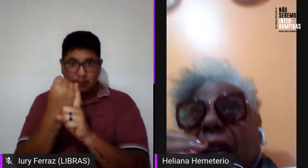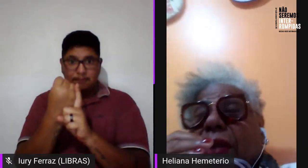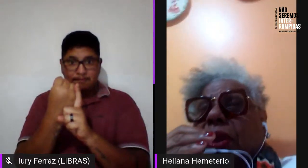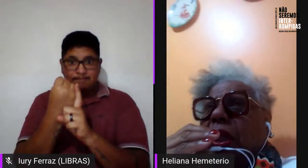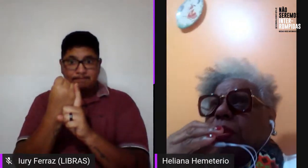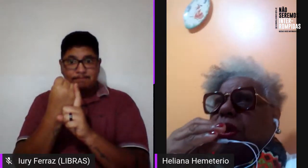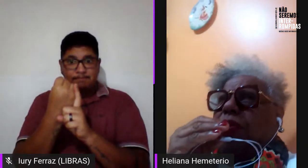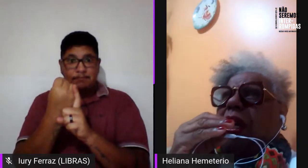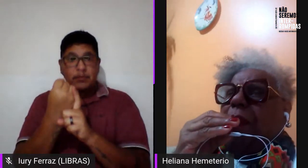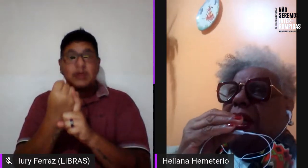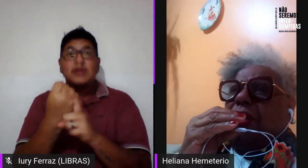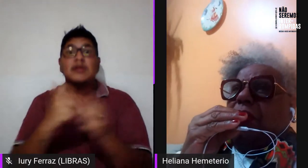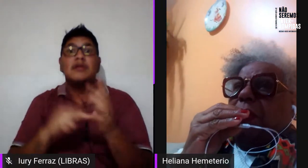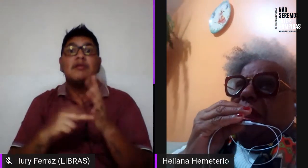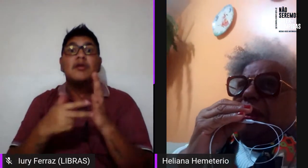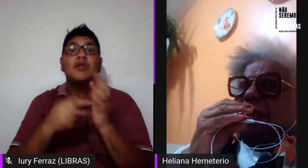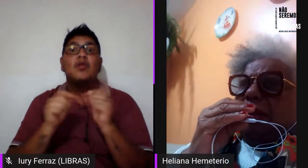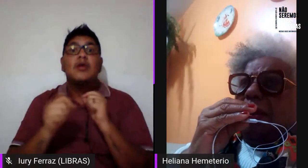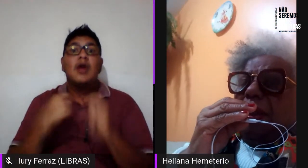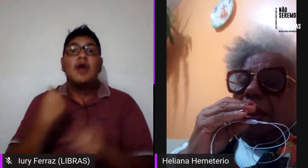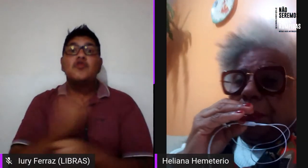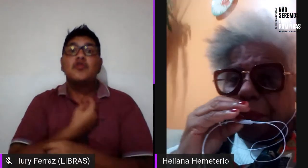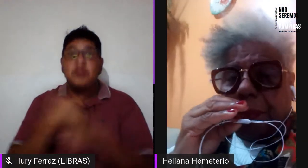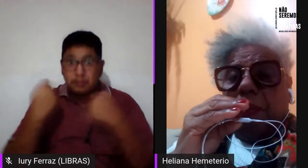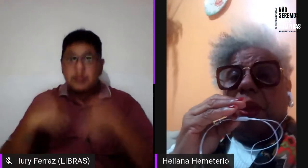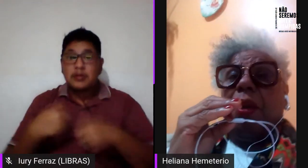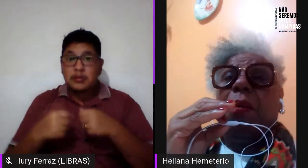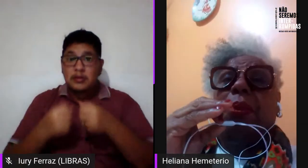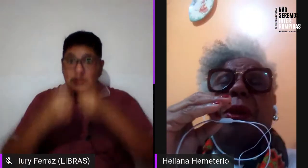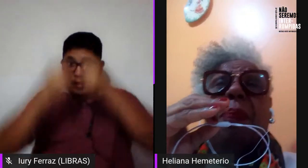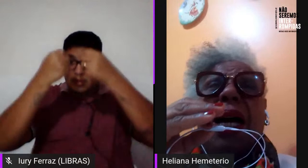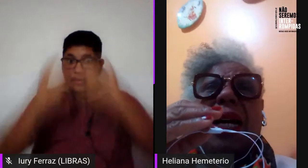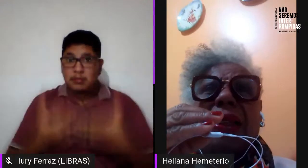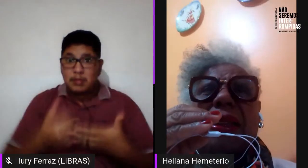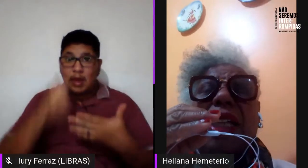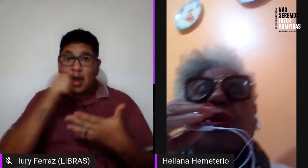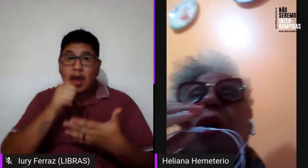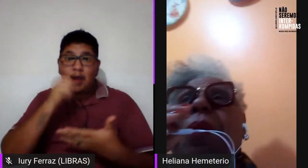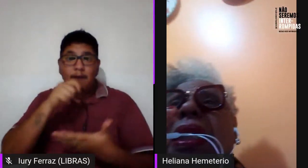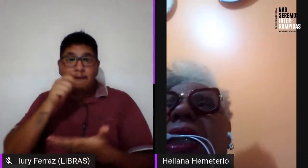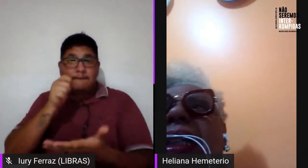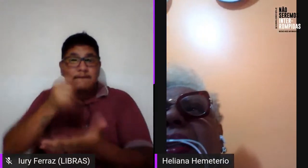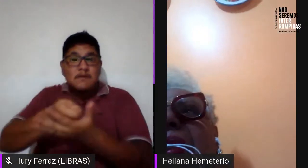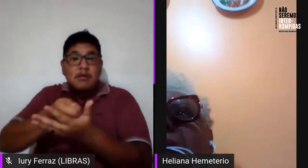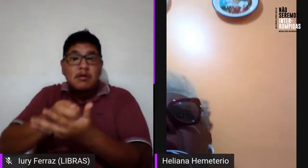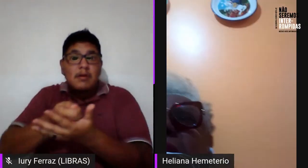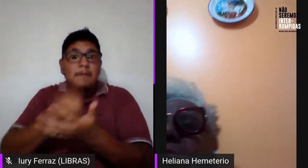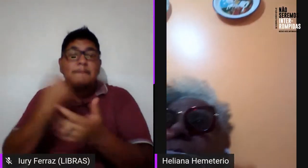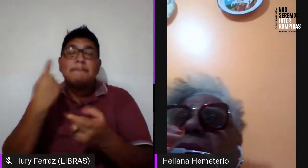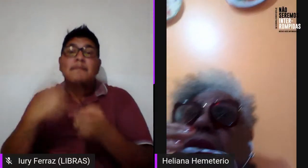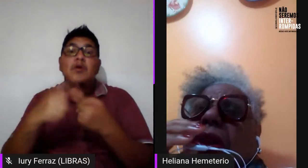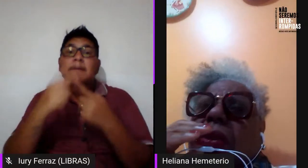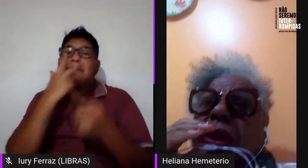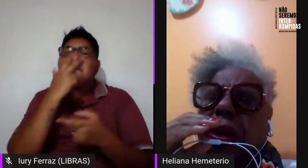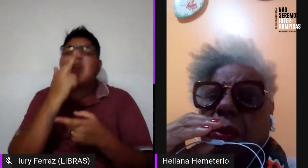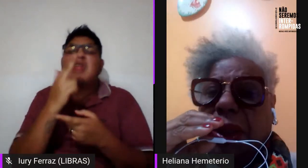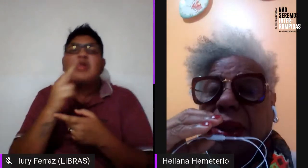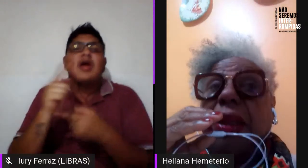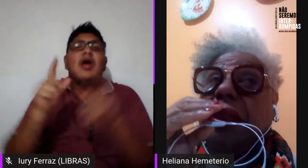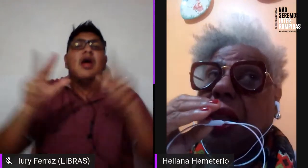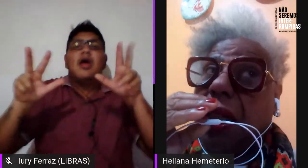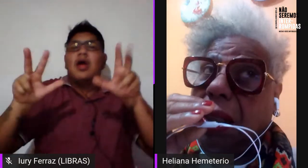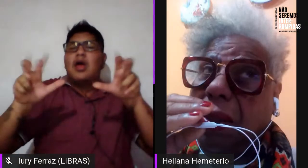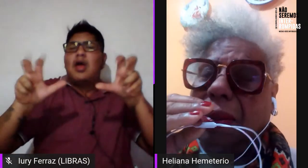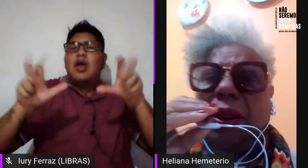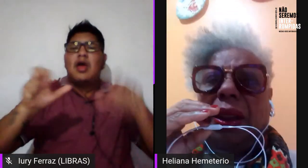quer dizer, nós lésbicas temos que falar para as feministas o que parece assim, as feministas, não, as feministas não são,